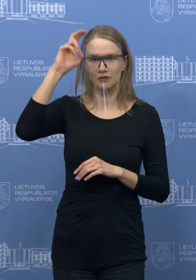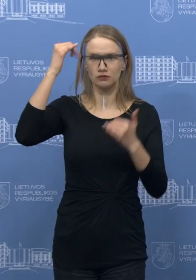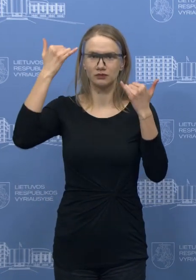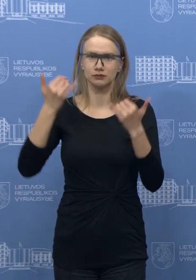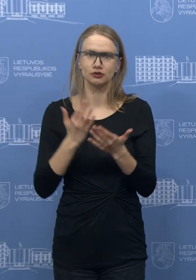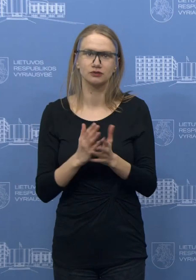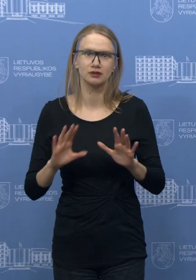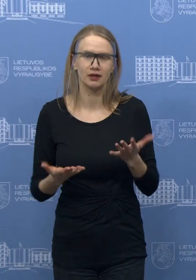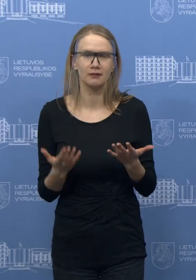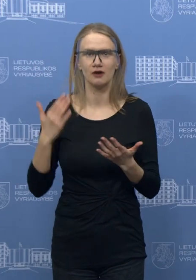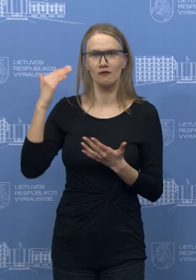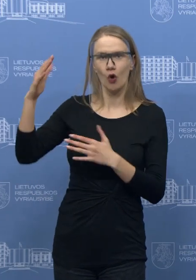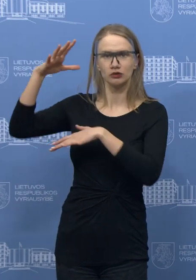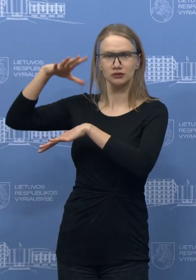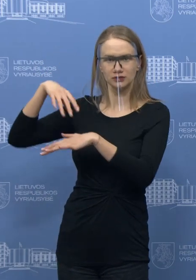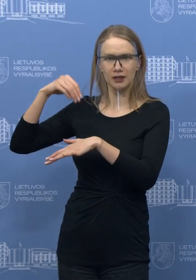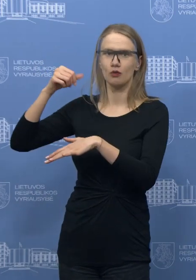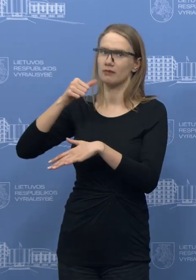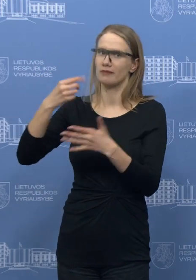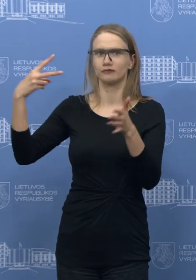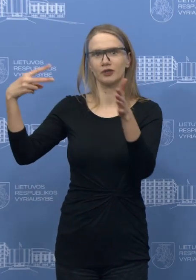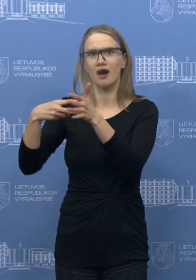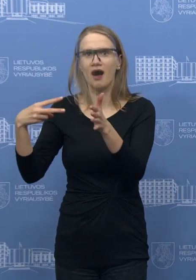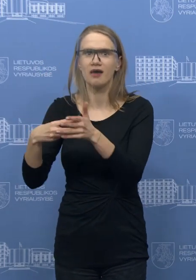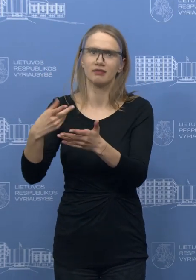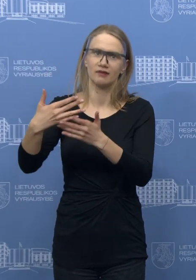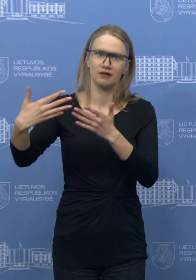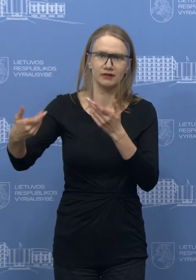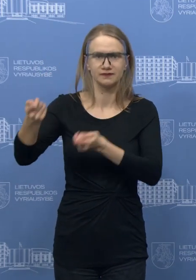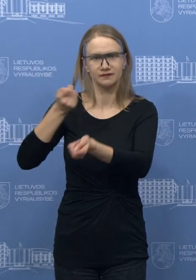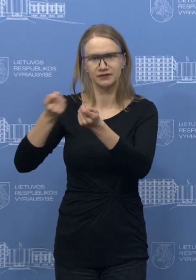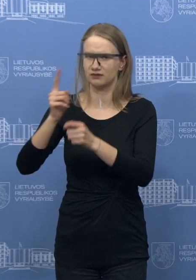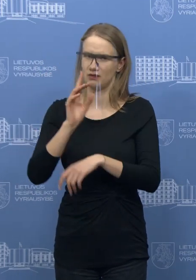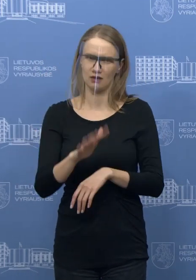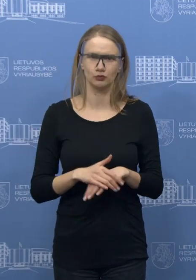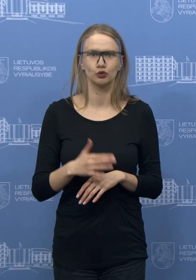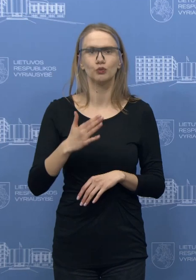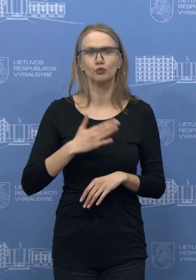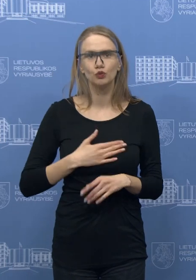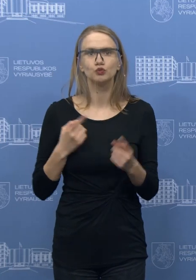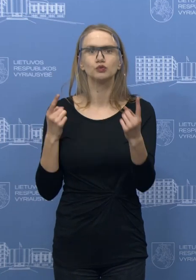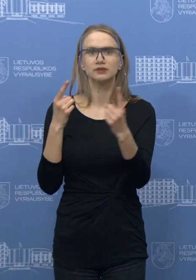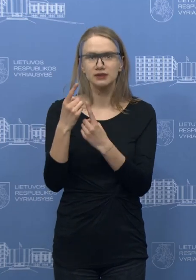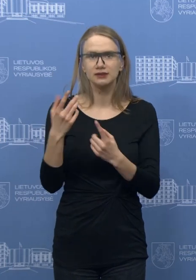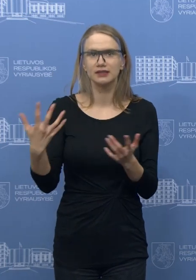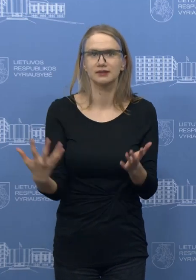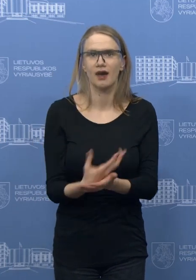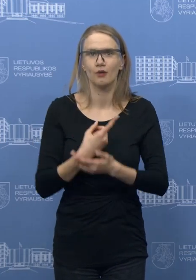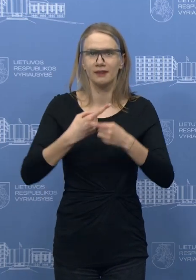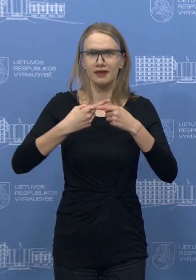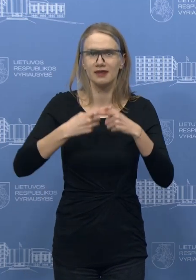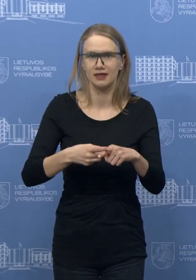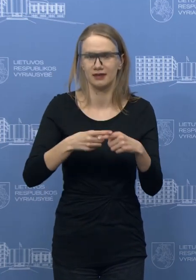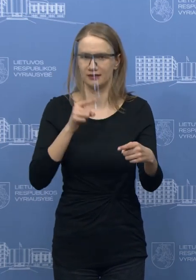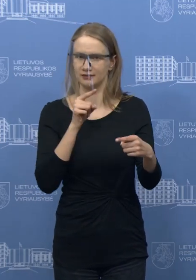reguliuoti produktų arba prekių kainas. Mes kalbame apie galimybę turėti įrankį. Ir tokių pavyzdžių jūs jau matėte.